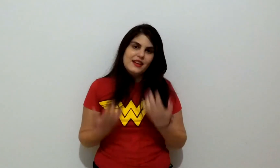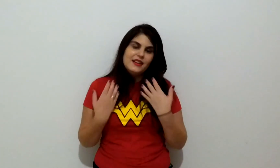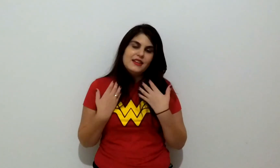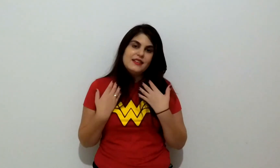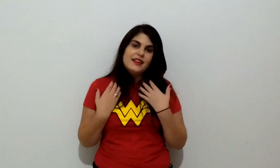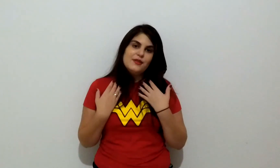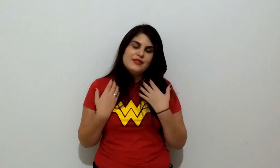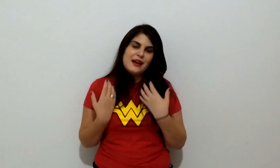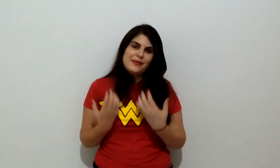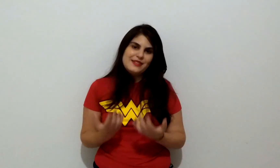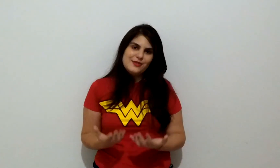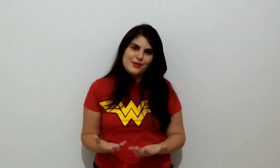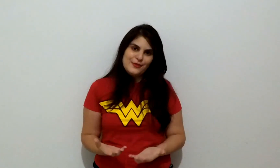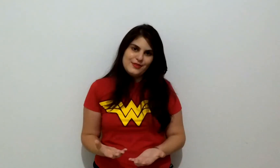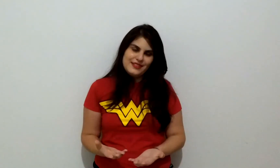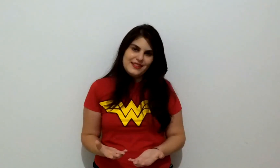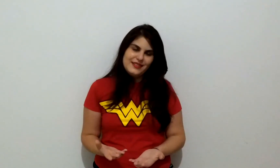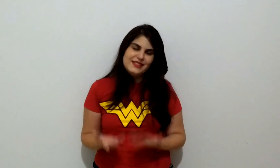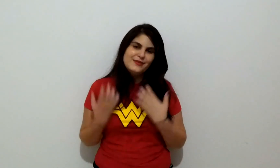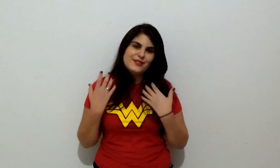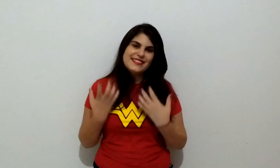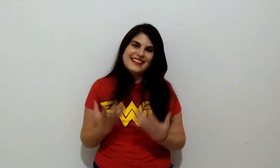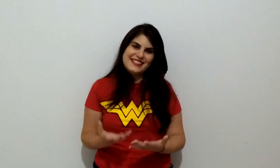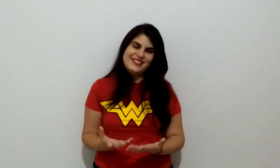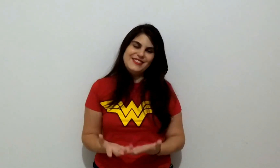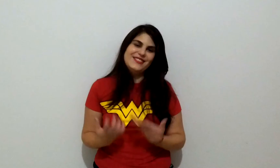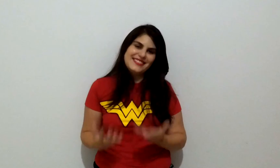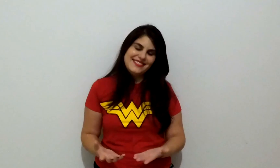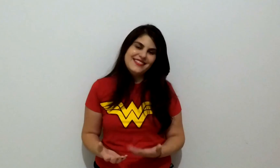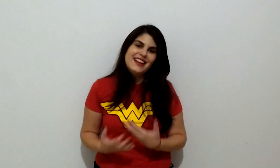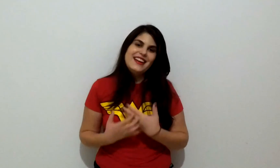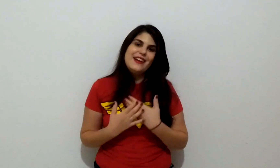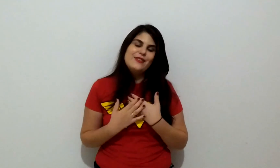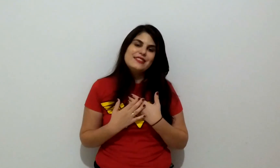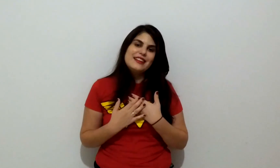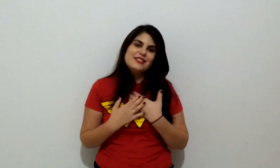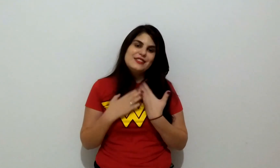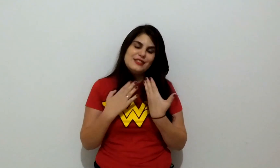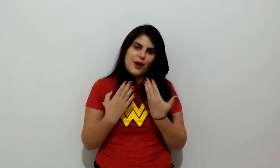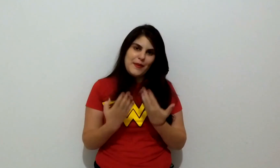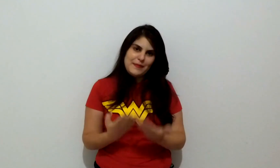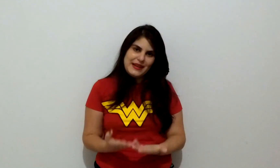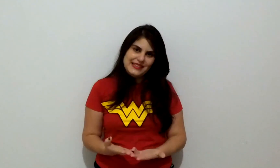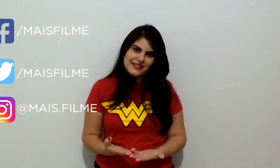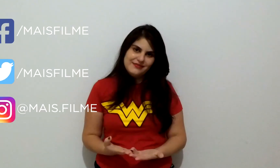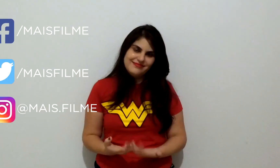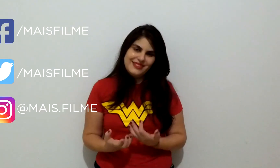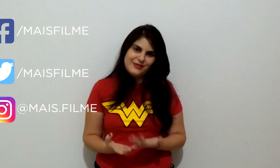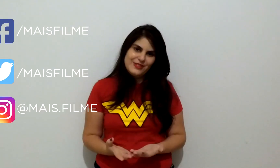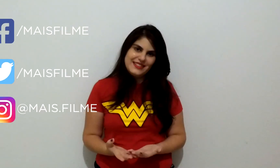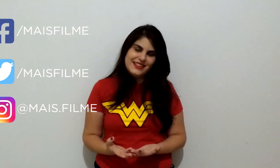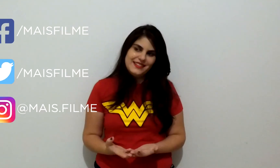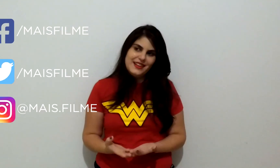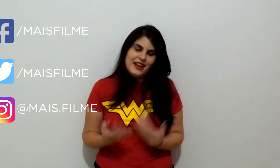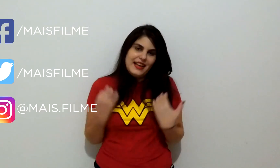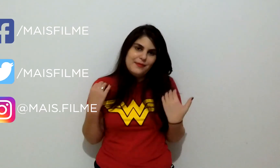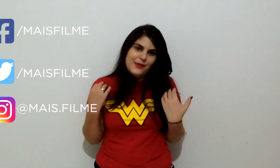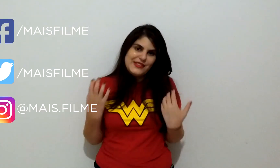Que Deus abençoe você. Se você acredita ou não, eu gostaria de deixar uma bênção pra você. Boas